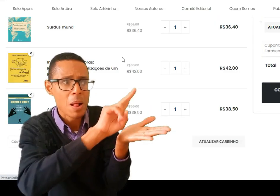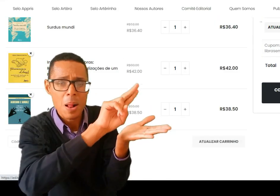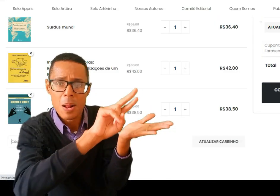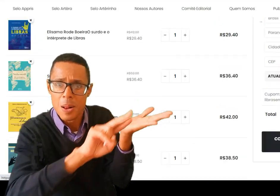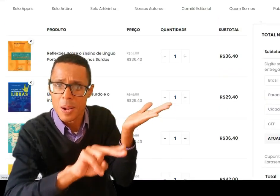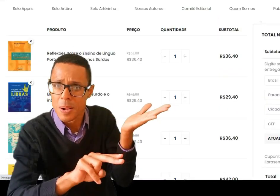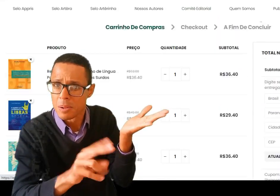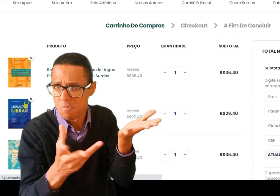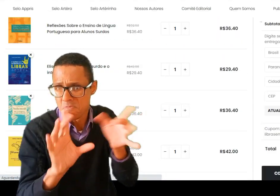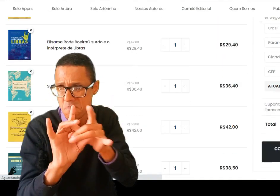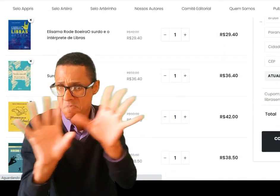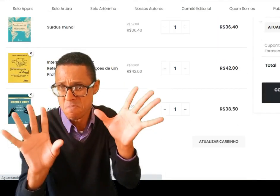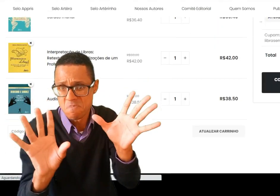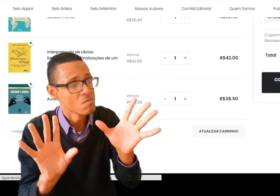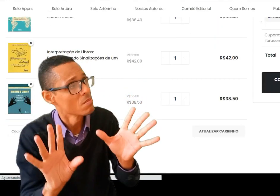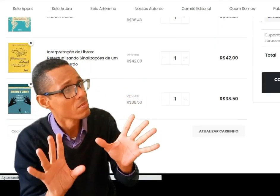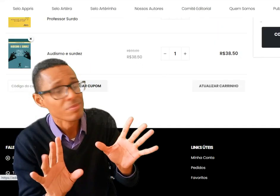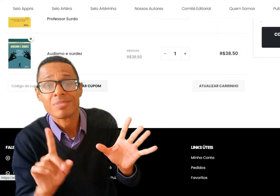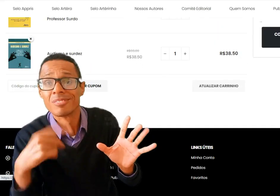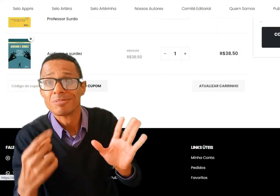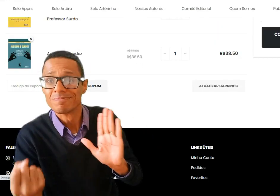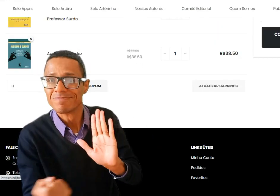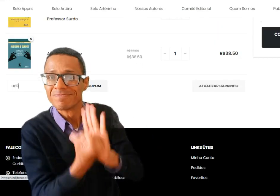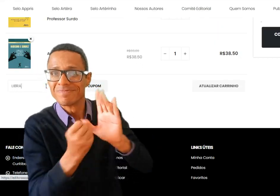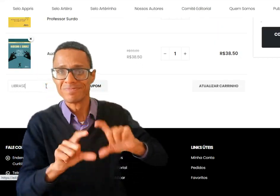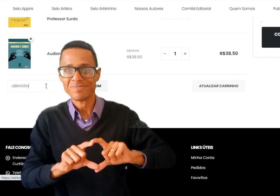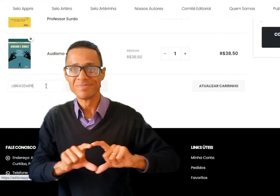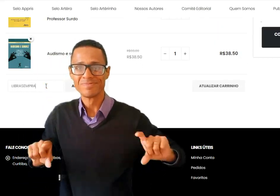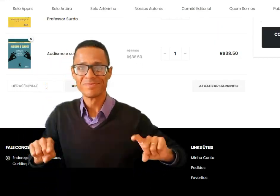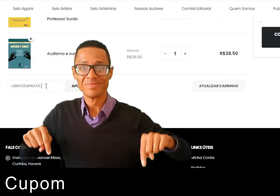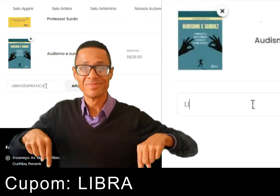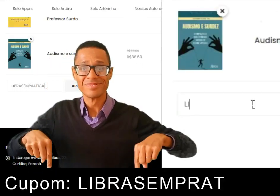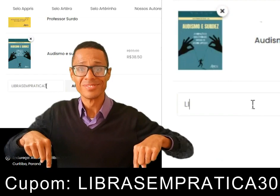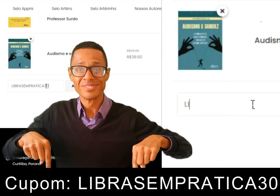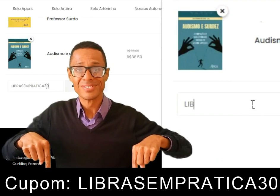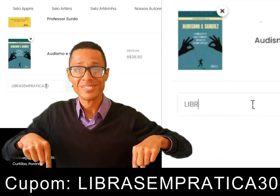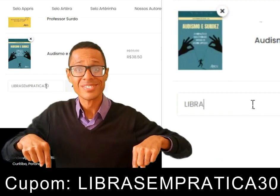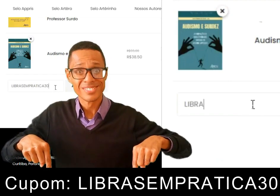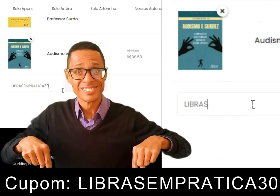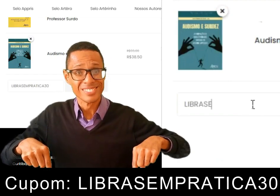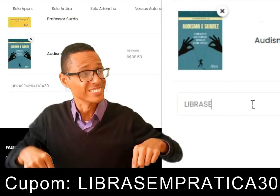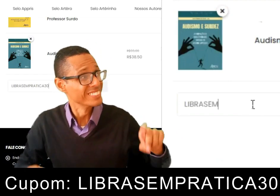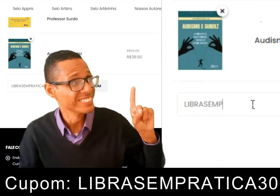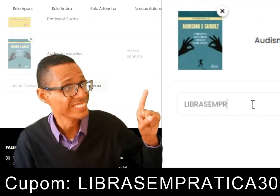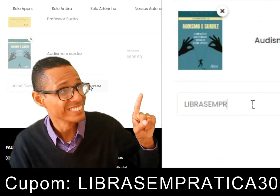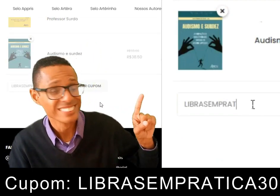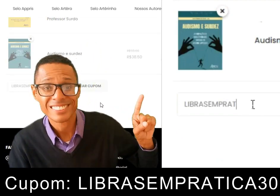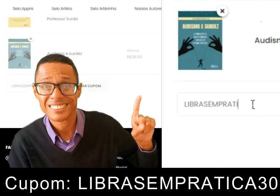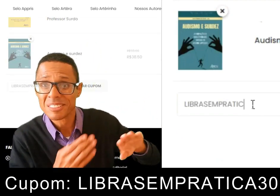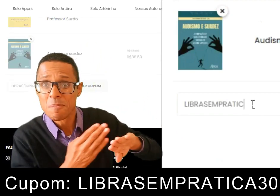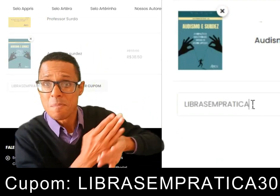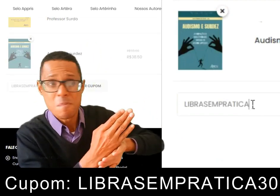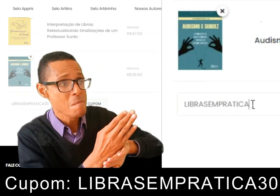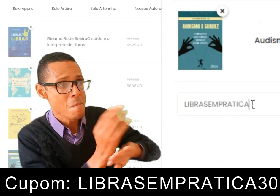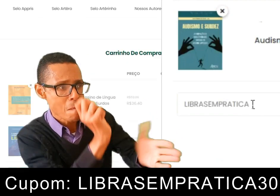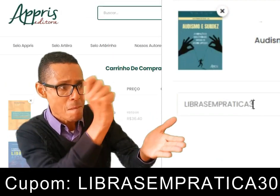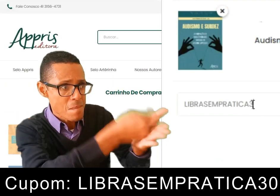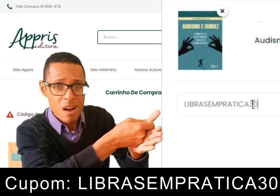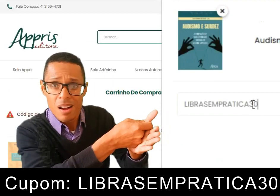títulos que desejar, insira o cupom LIBRASEMPRATICA30 e pronto!